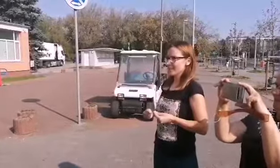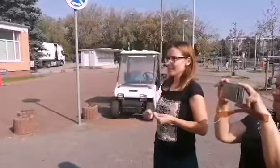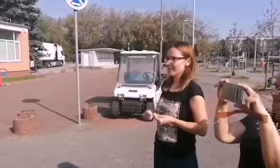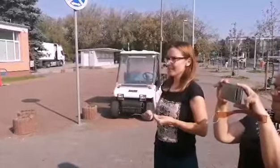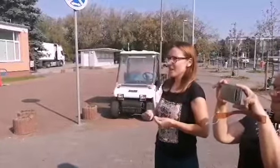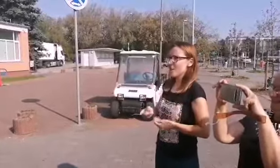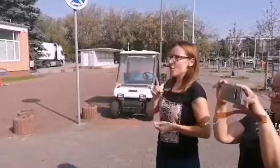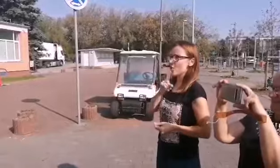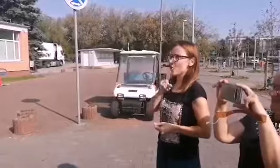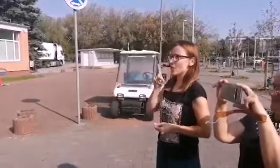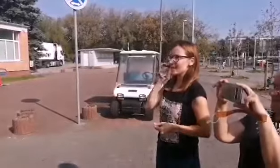kuky.